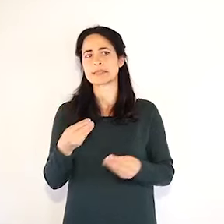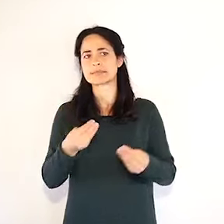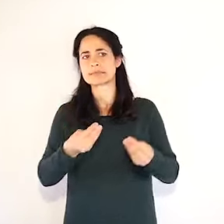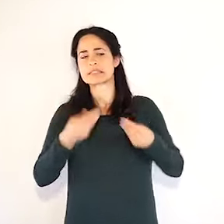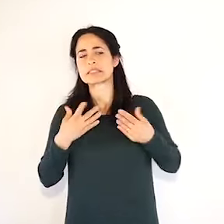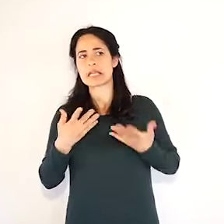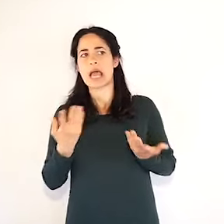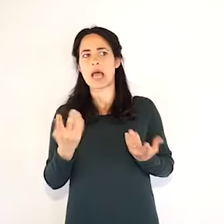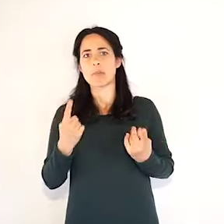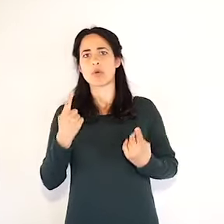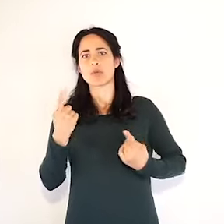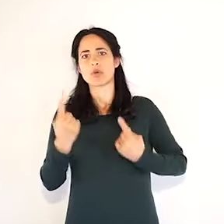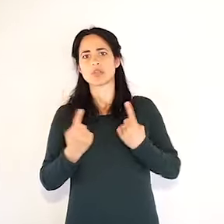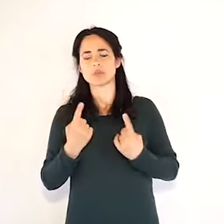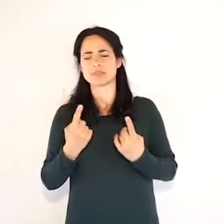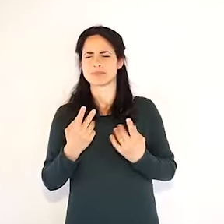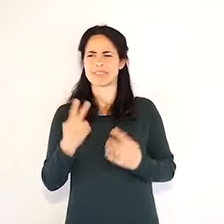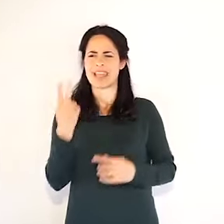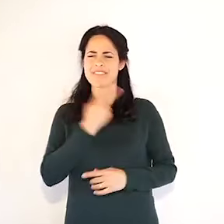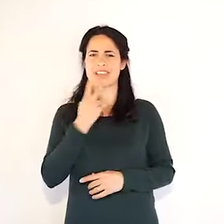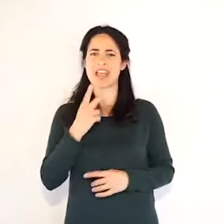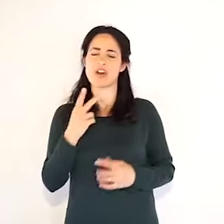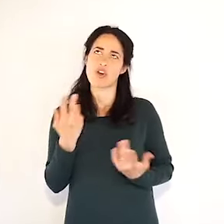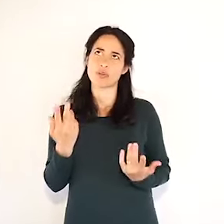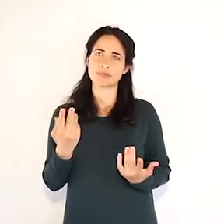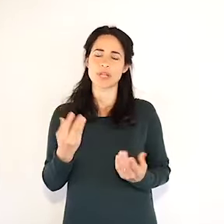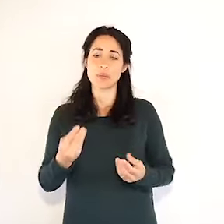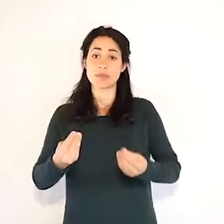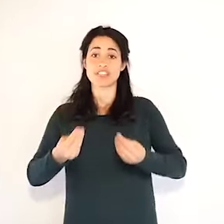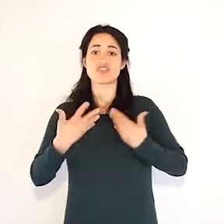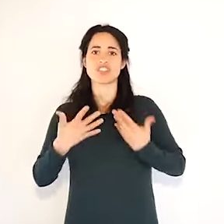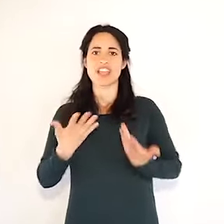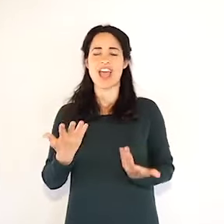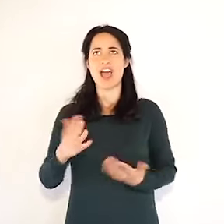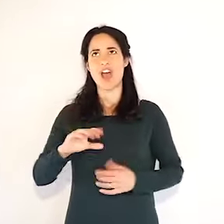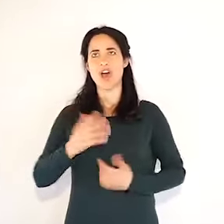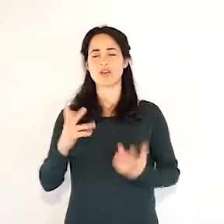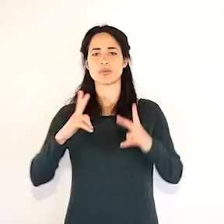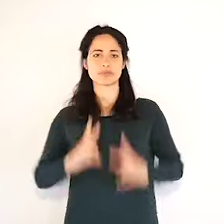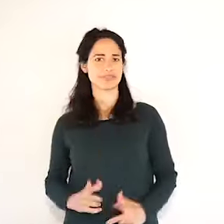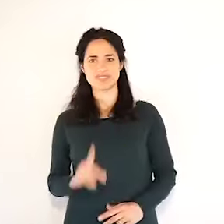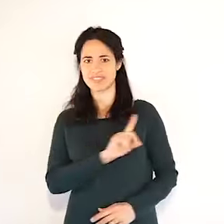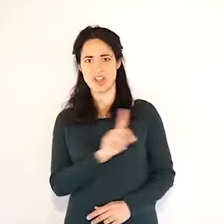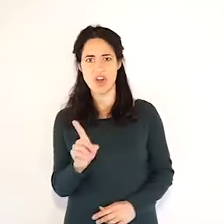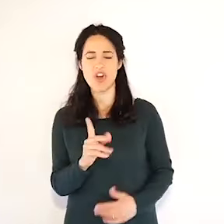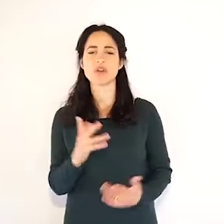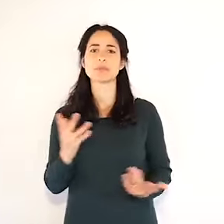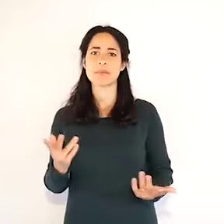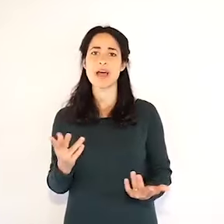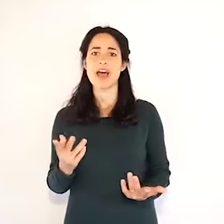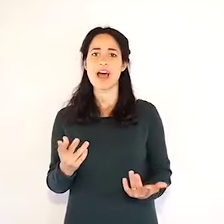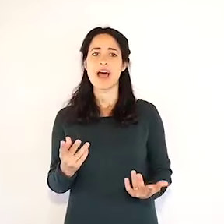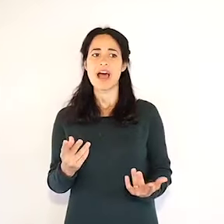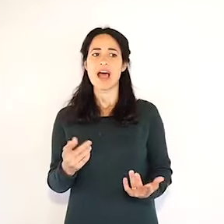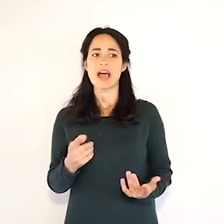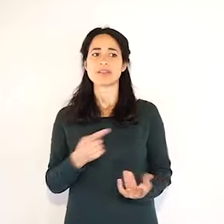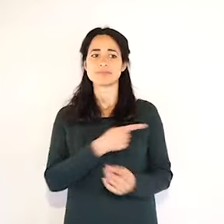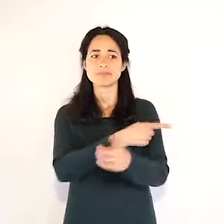anche se questa non è una consolazione, il fatto che sono persone che hanno perduto la loro vita